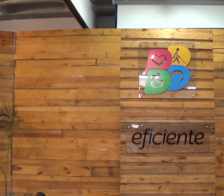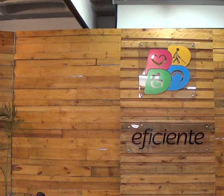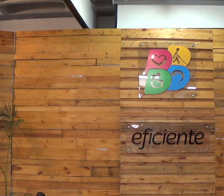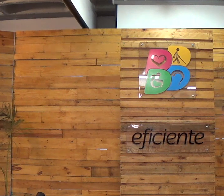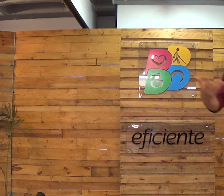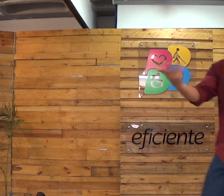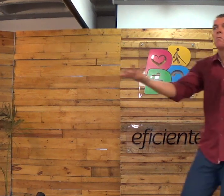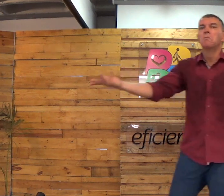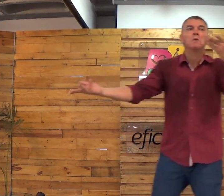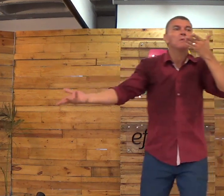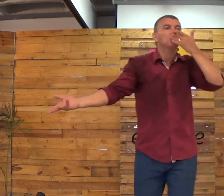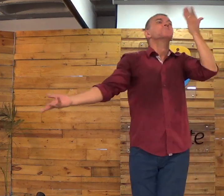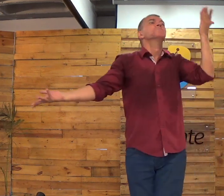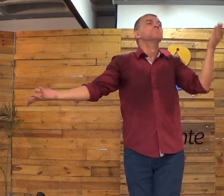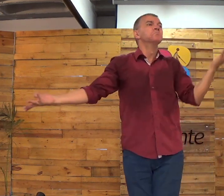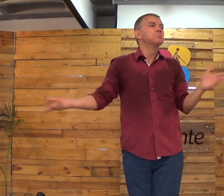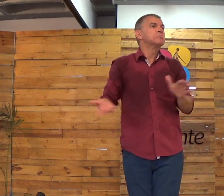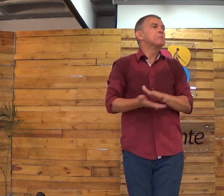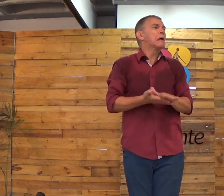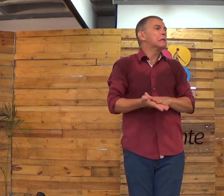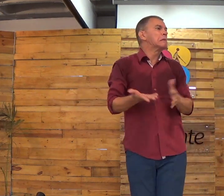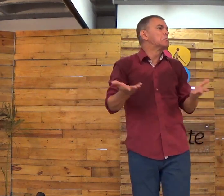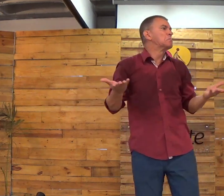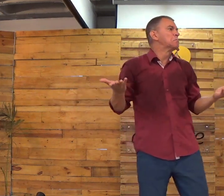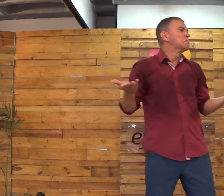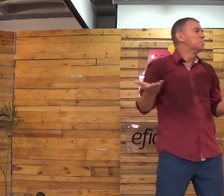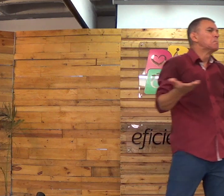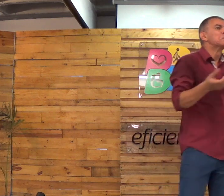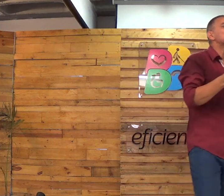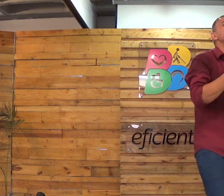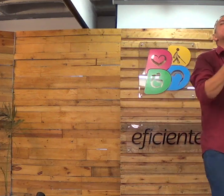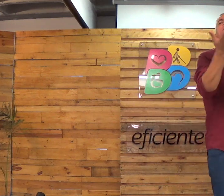Eles são alunos do mundo, né? Aprendem coisas no mundo.